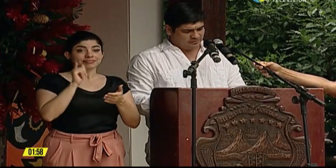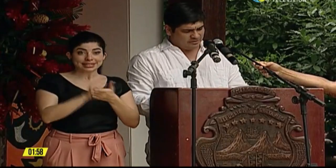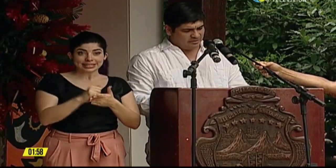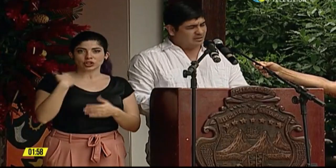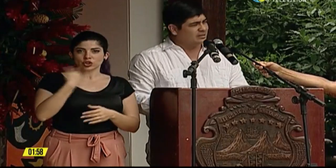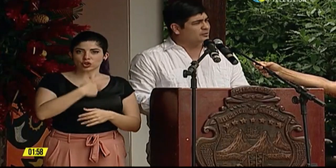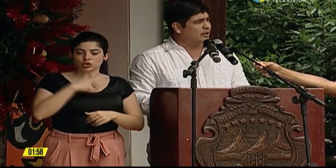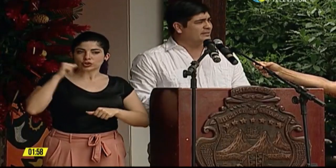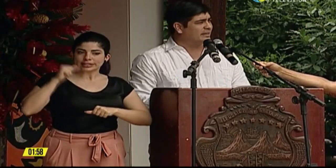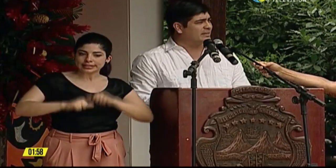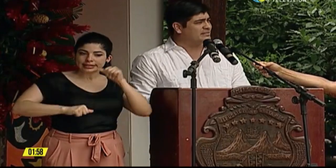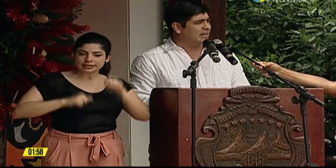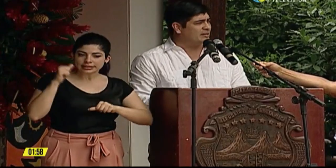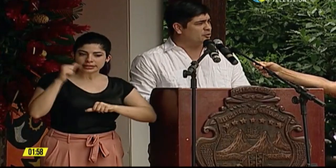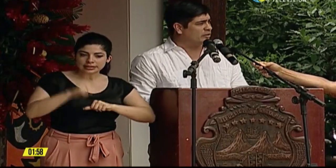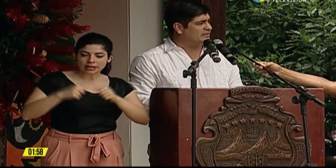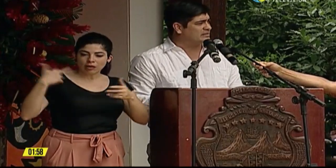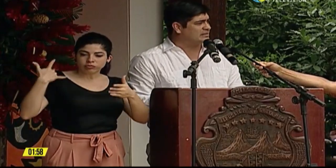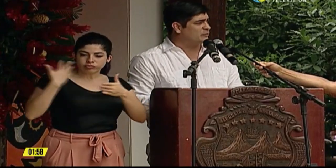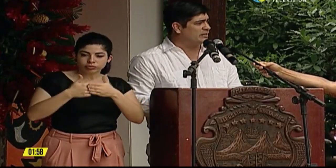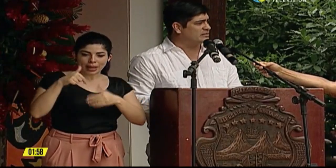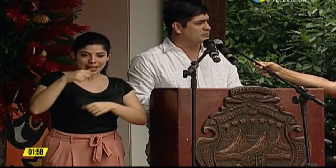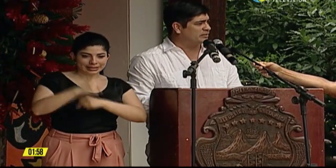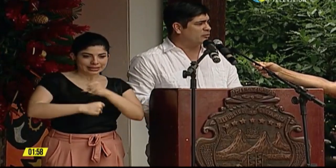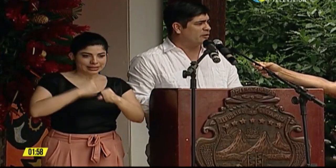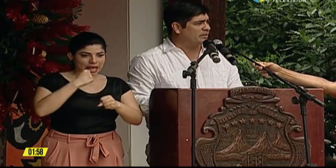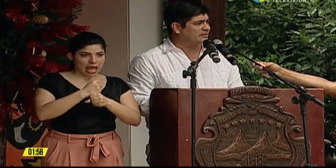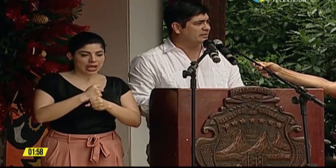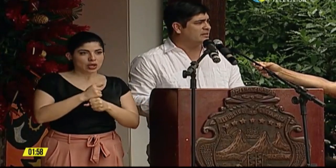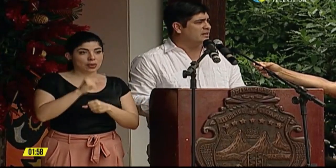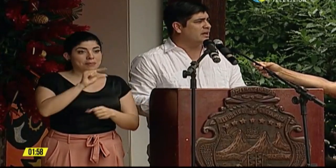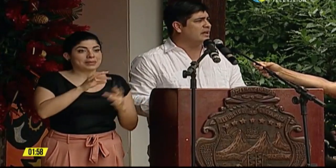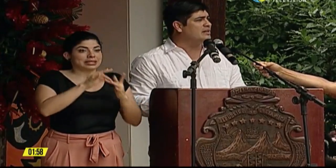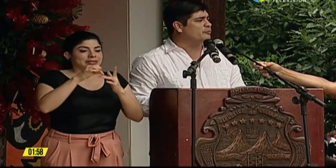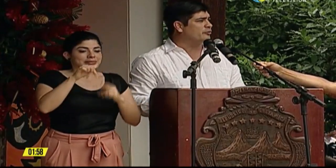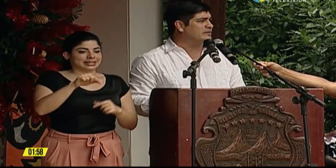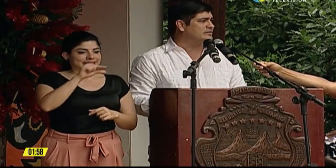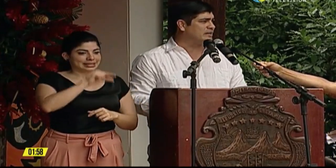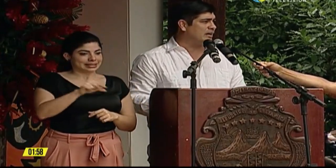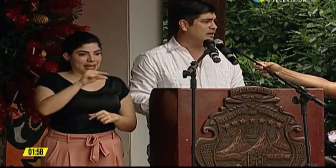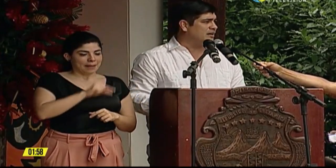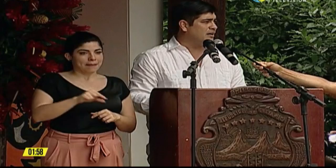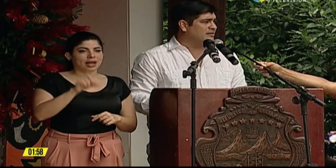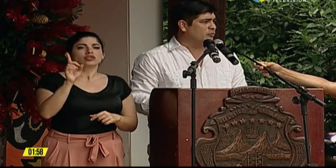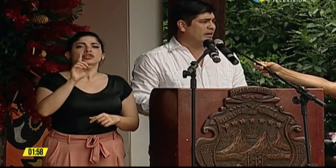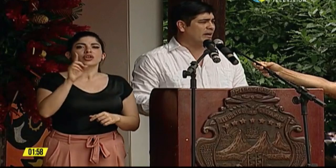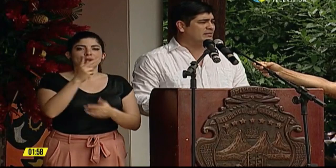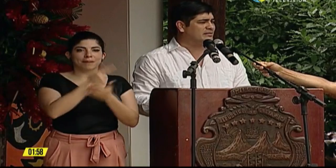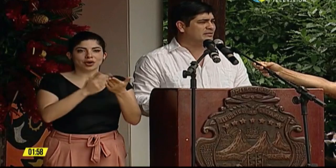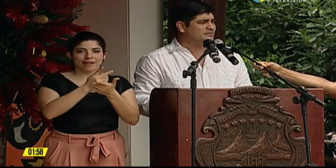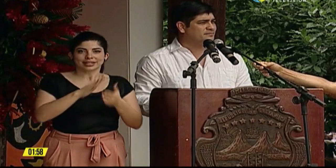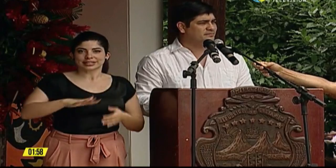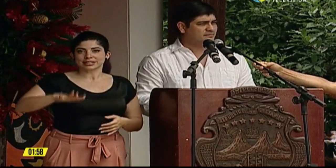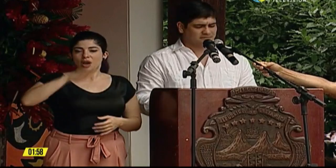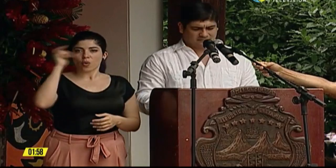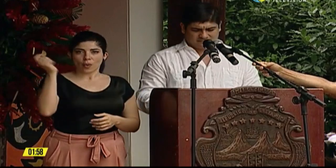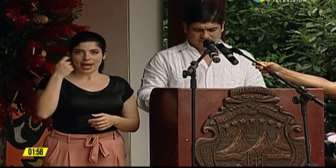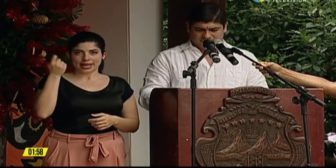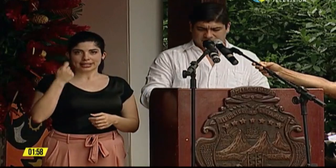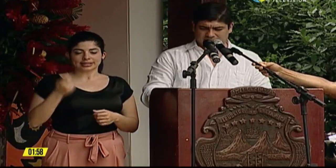esfuerzo durante este año y durante estas semanas, particularmente en la provincia de Guanacaste.